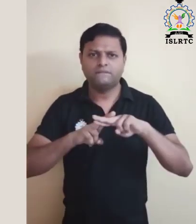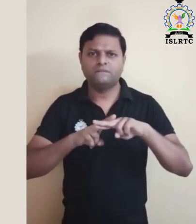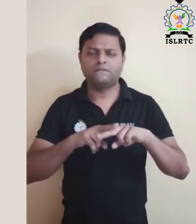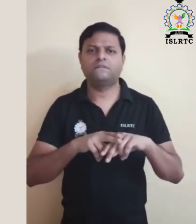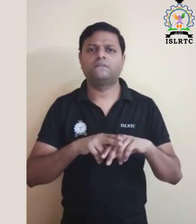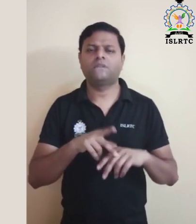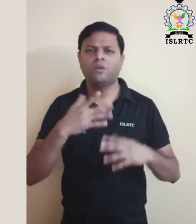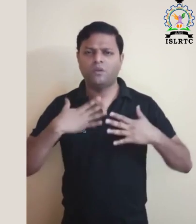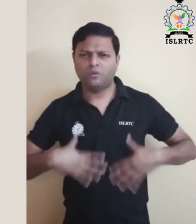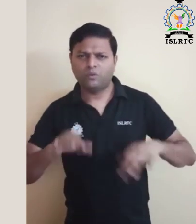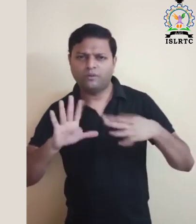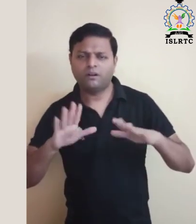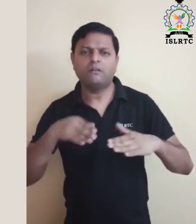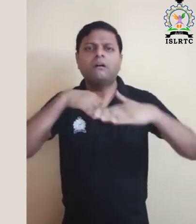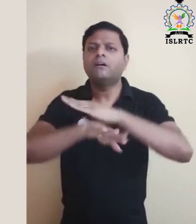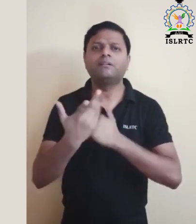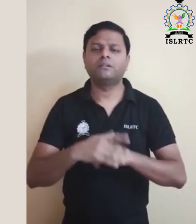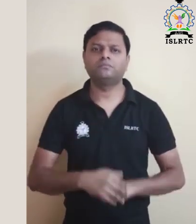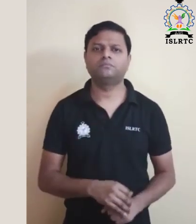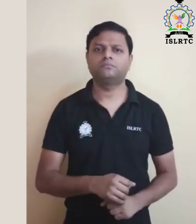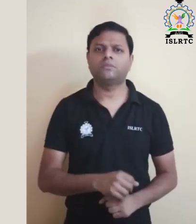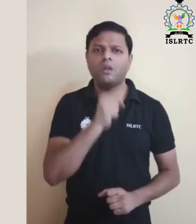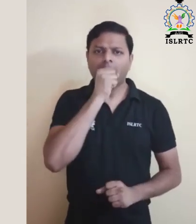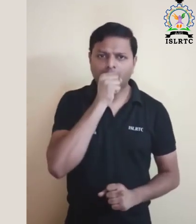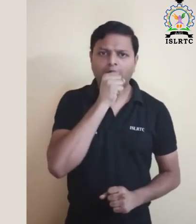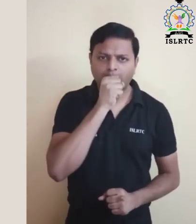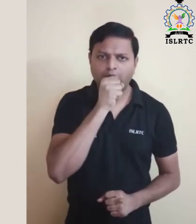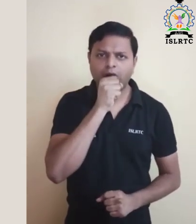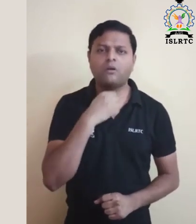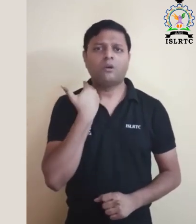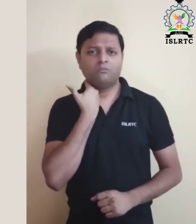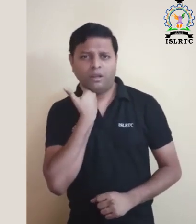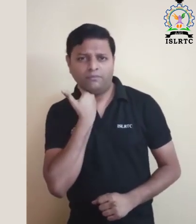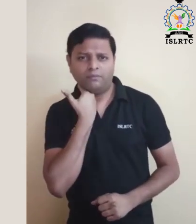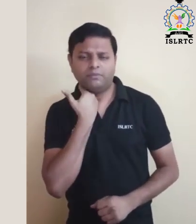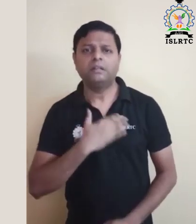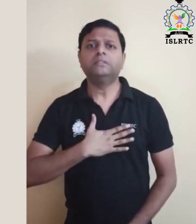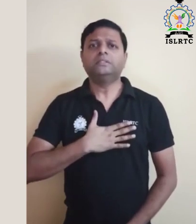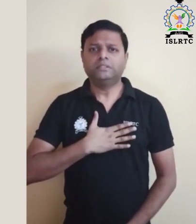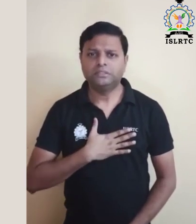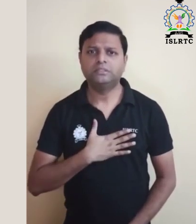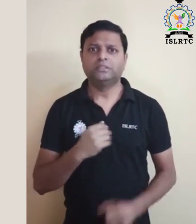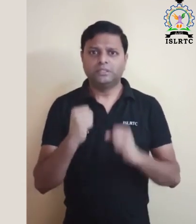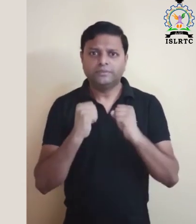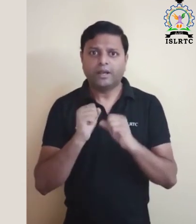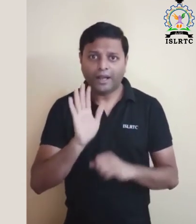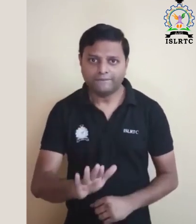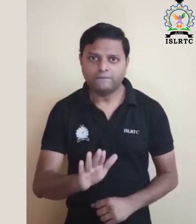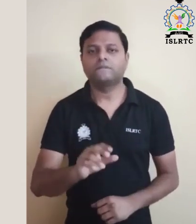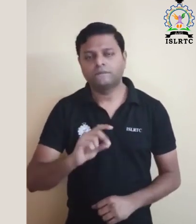अगर आपकी तब्यत ठीक नहीं है खासी, बुखार और सांस लेने में कटनाई है तो